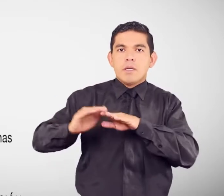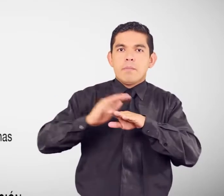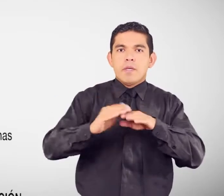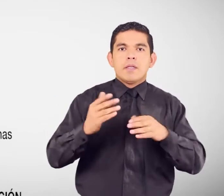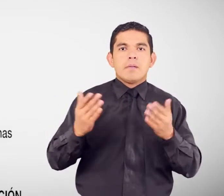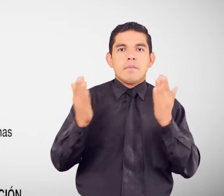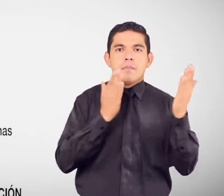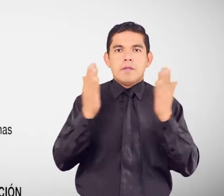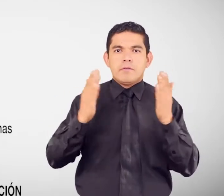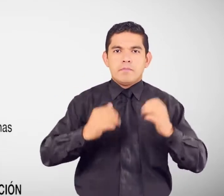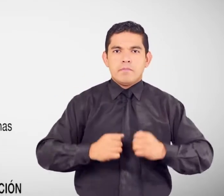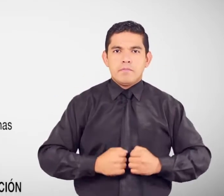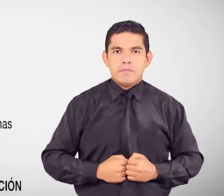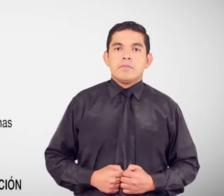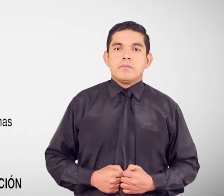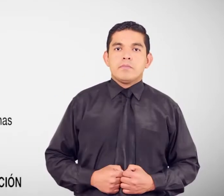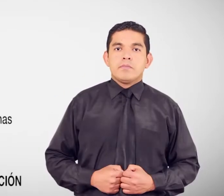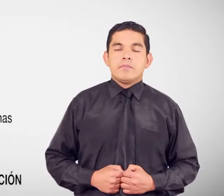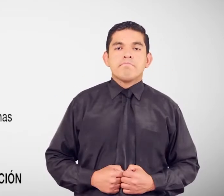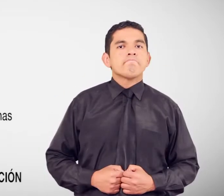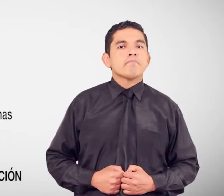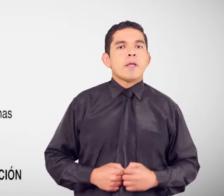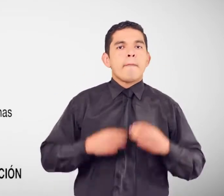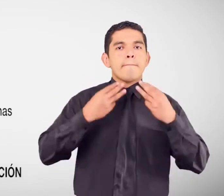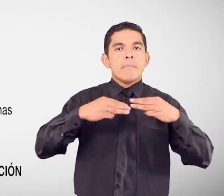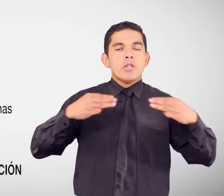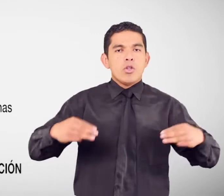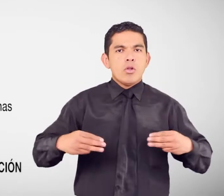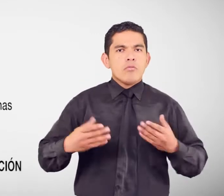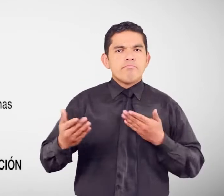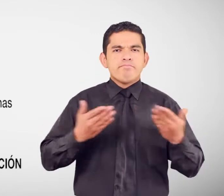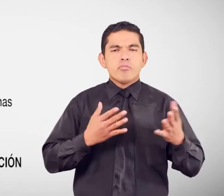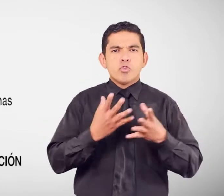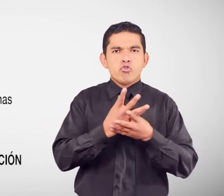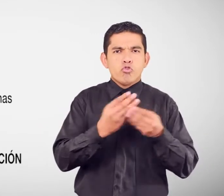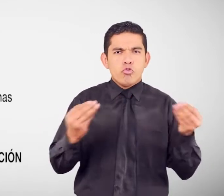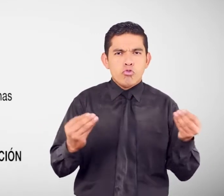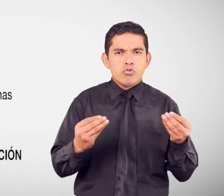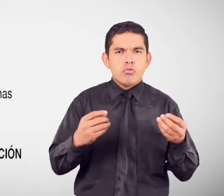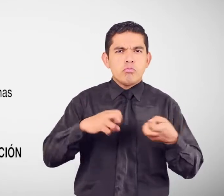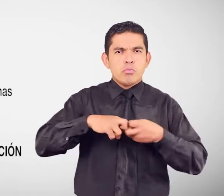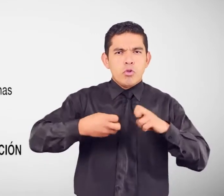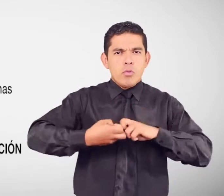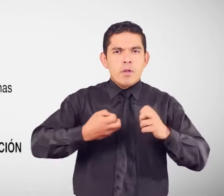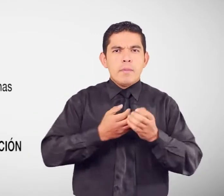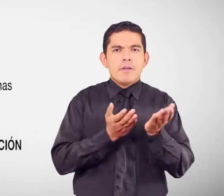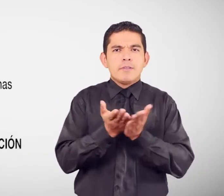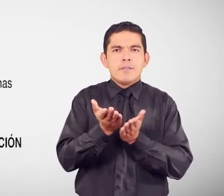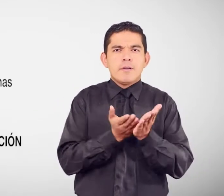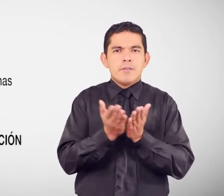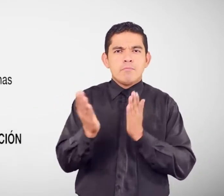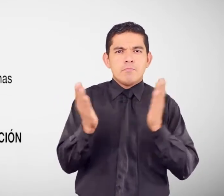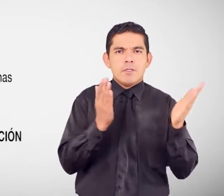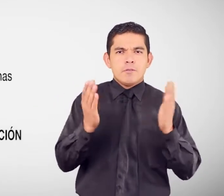la mediación Métodos alternativos de solución De conflictos de servicios de mediación